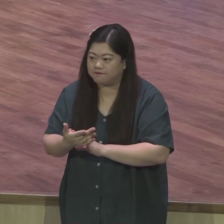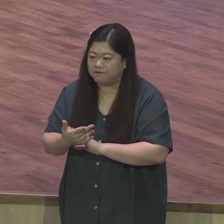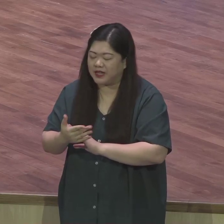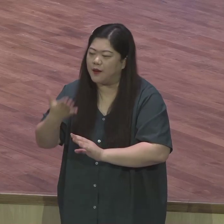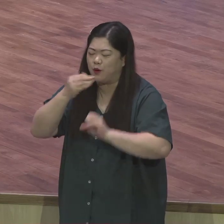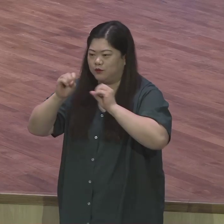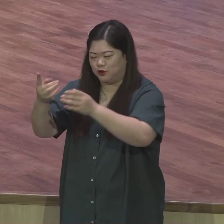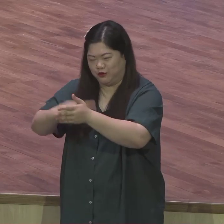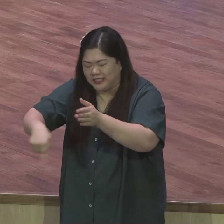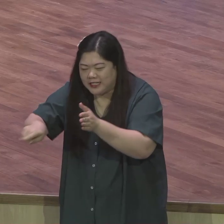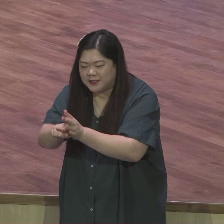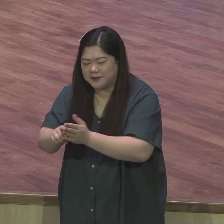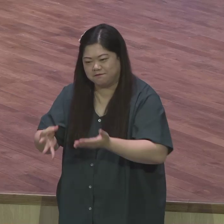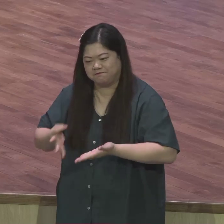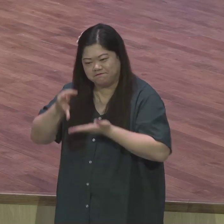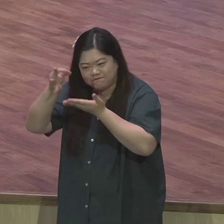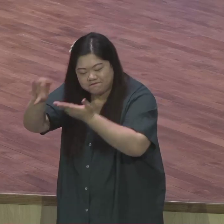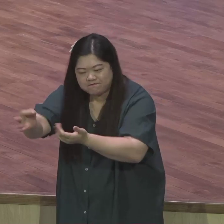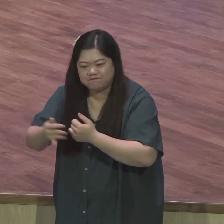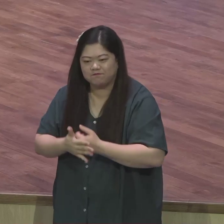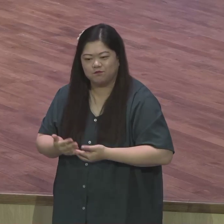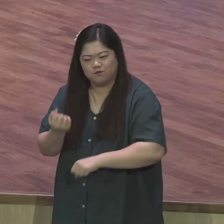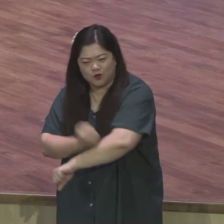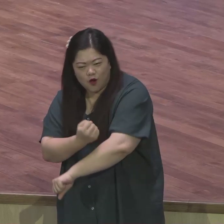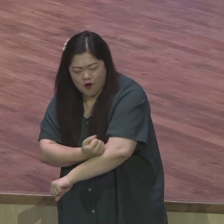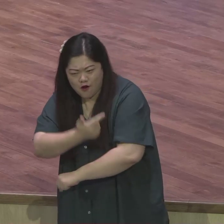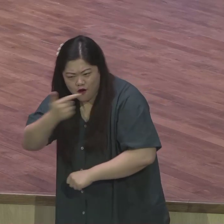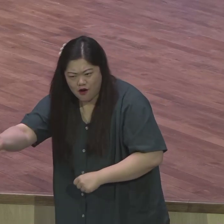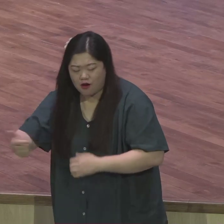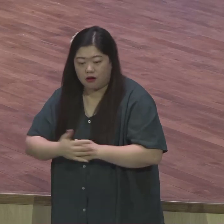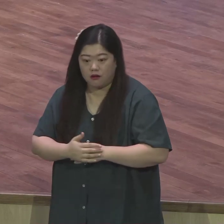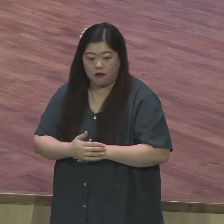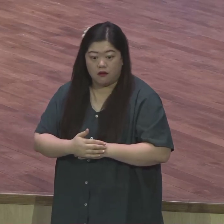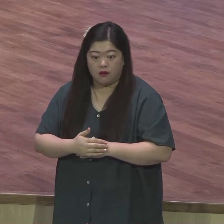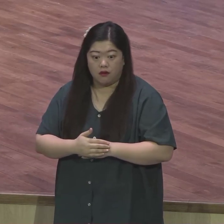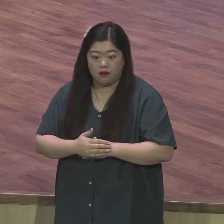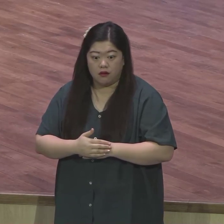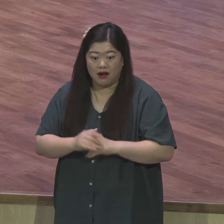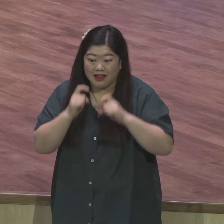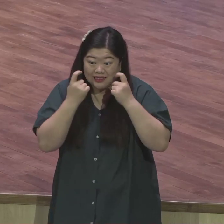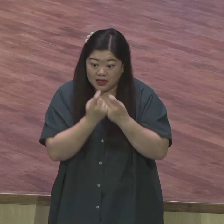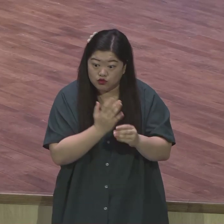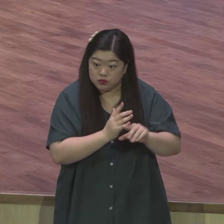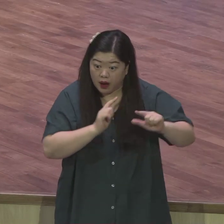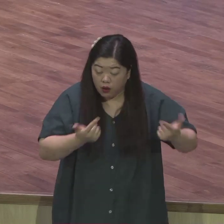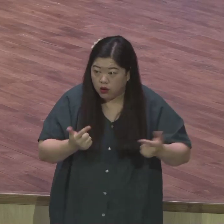그래 온 거예요 우리 영교회가 그렇지 않으면 이 문화사한테 세우고 본다면 멋지요